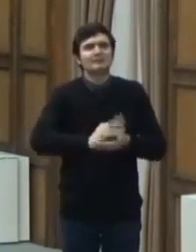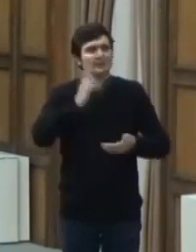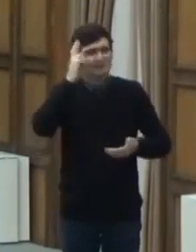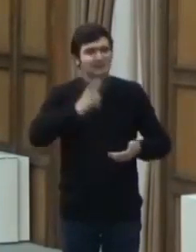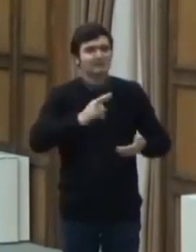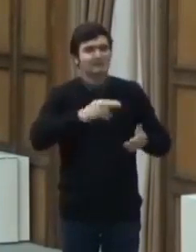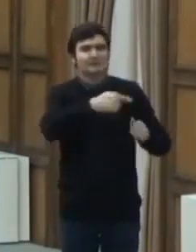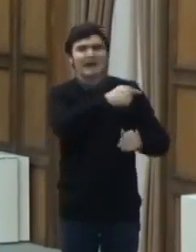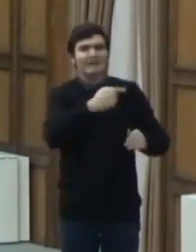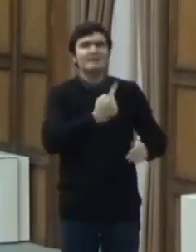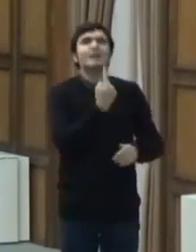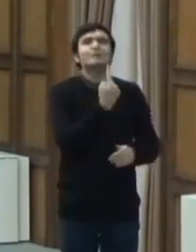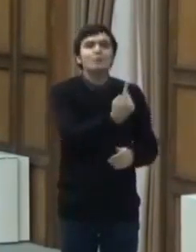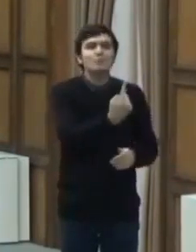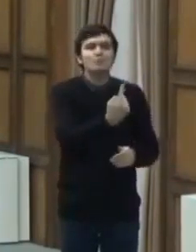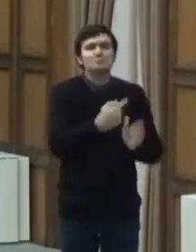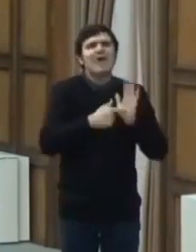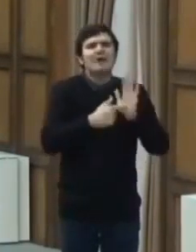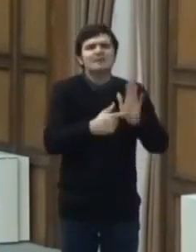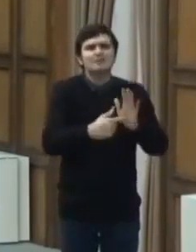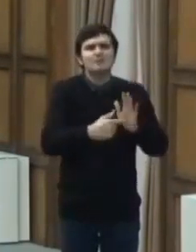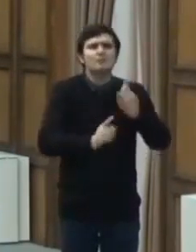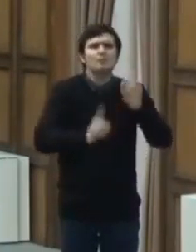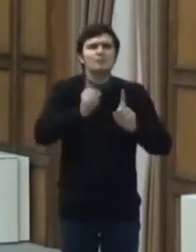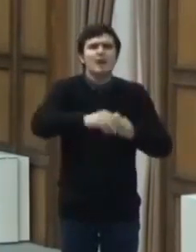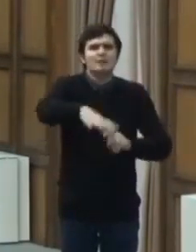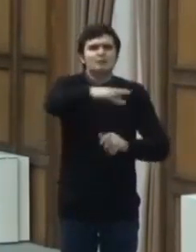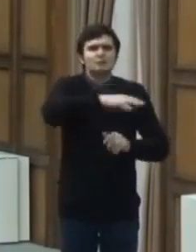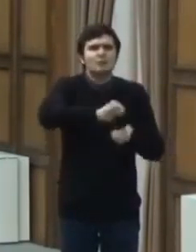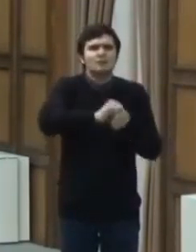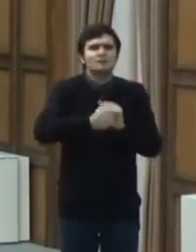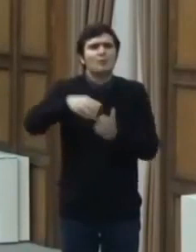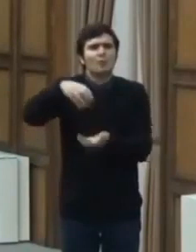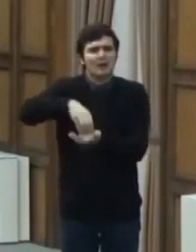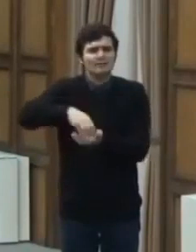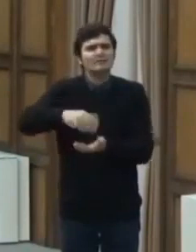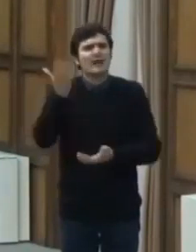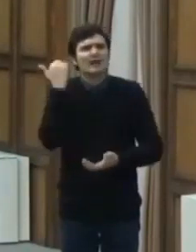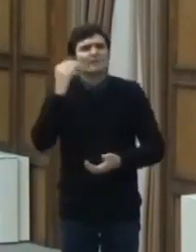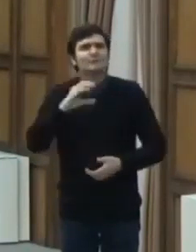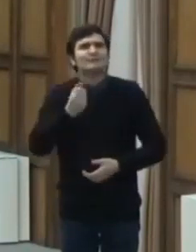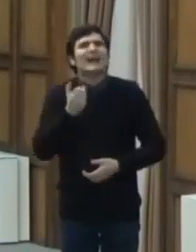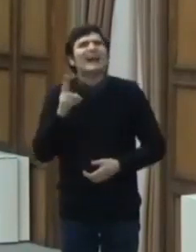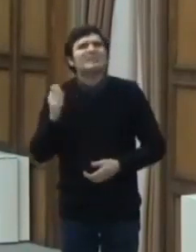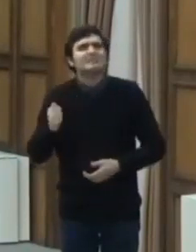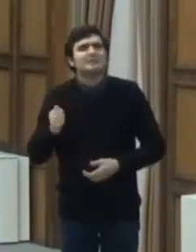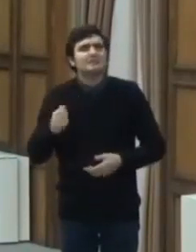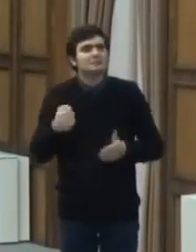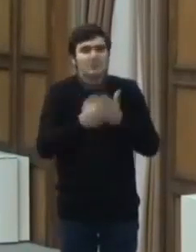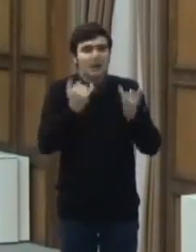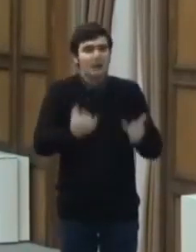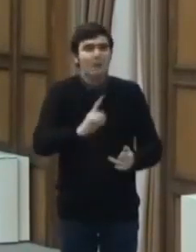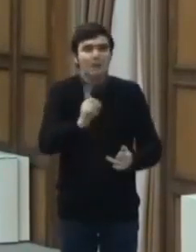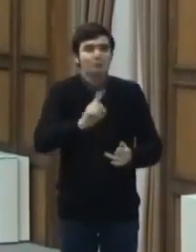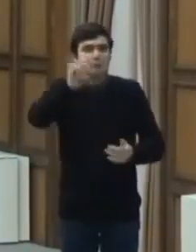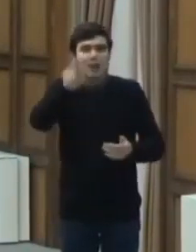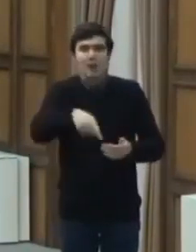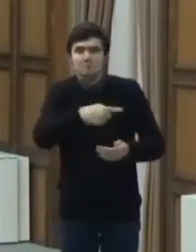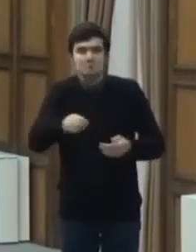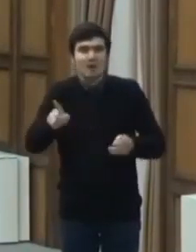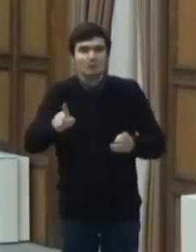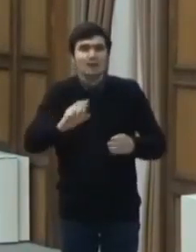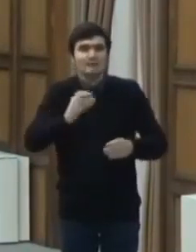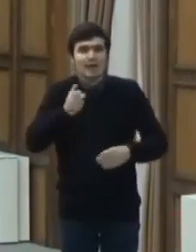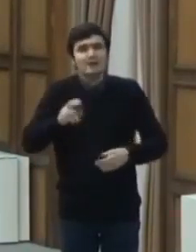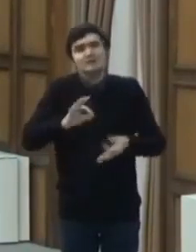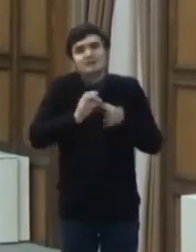Deci localitățile sau zonele din localități care au fost carantinate și nu au fost ridicată măsură de carantină rămân